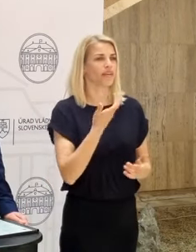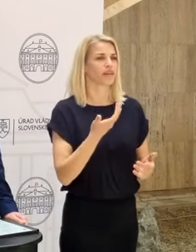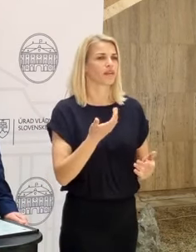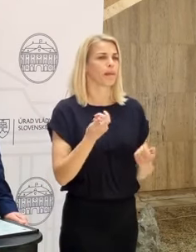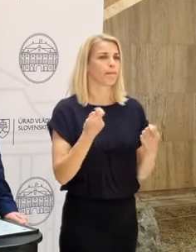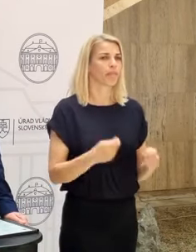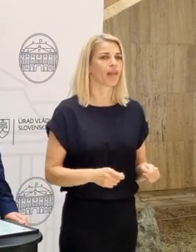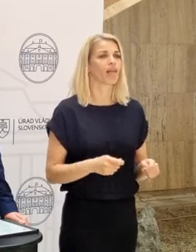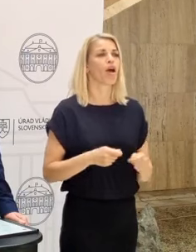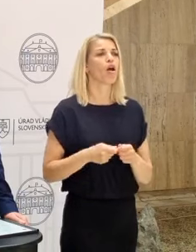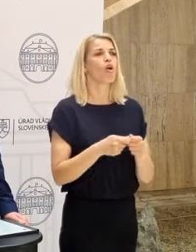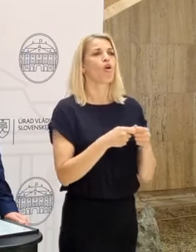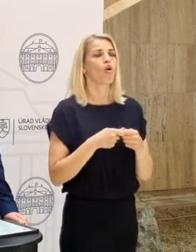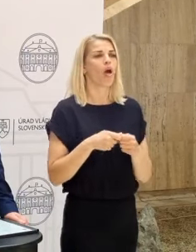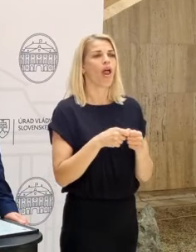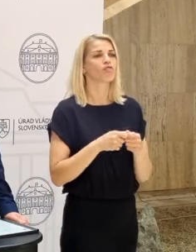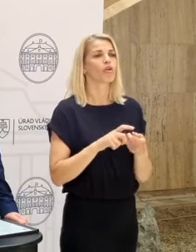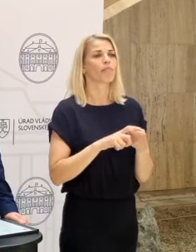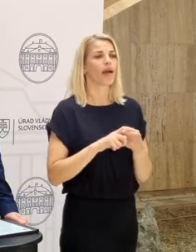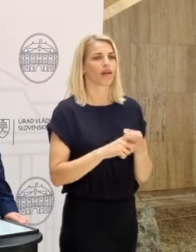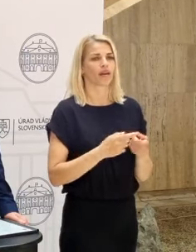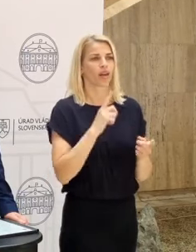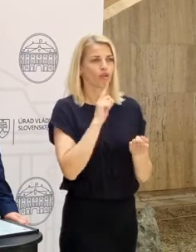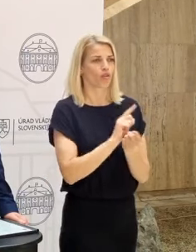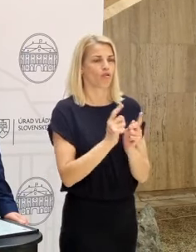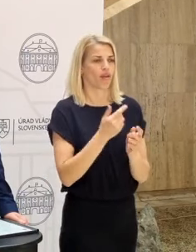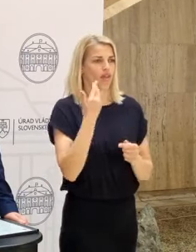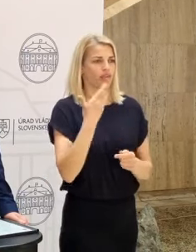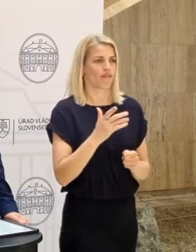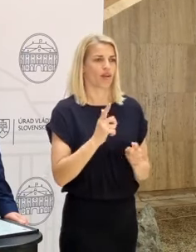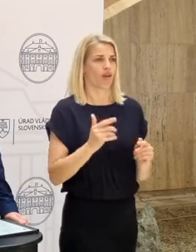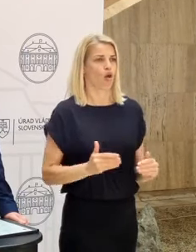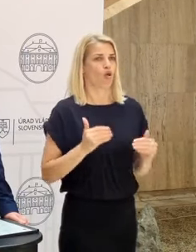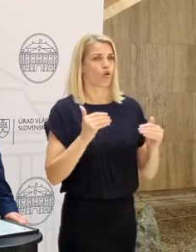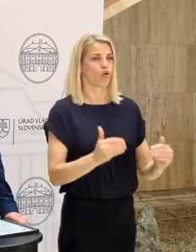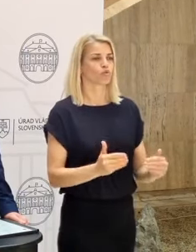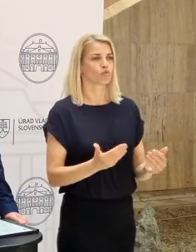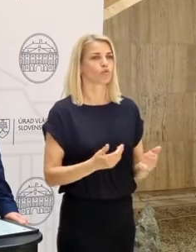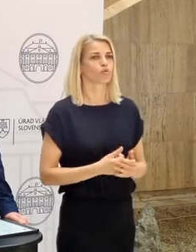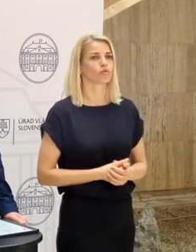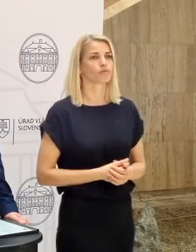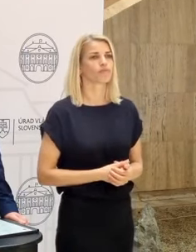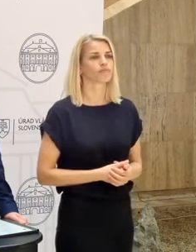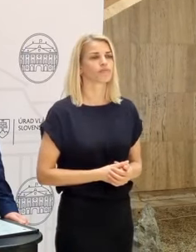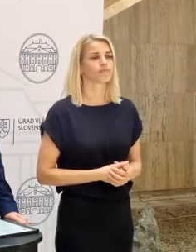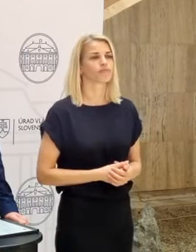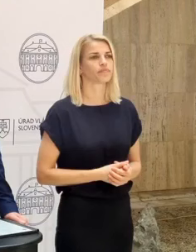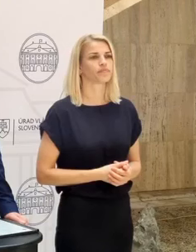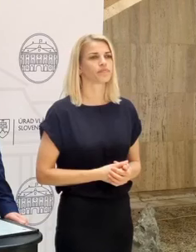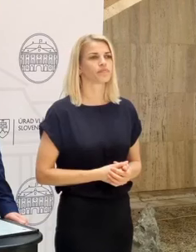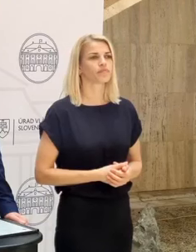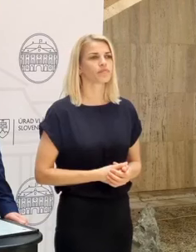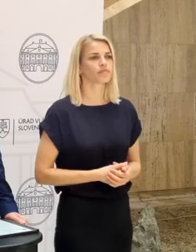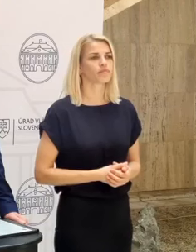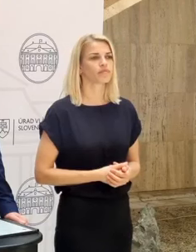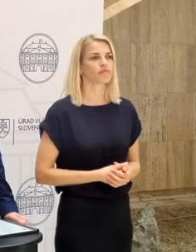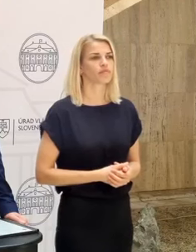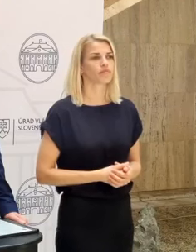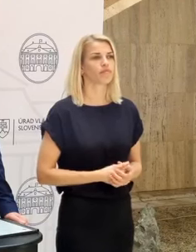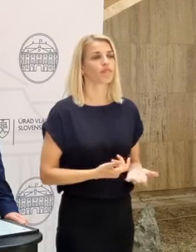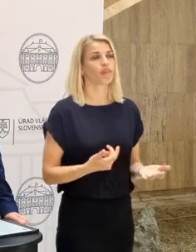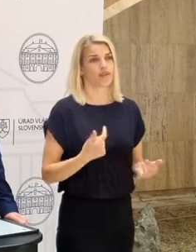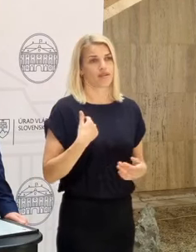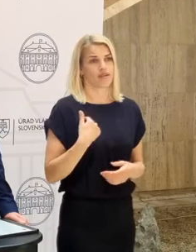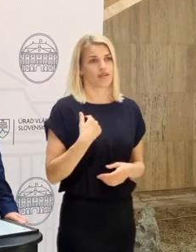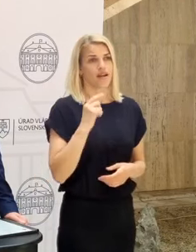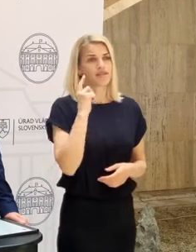partneri dohodnúť. Opäť to odsunuli. Váš postoj, vás poprosím naozaj veľmi konkrétne, v tomto je aký? No, pozrite sa. Myslím si,